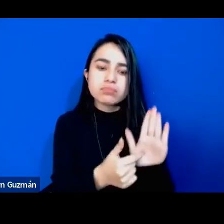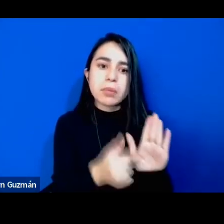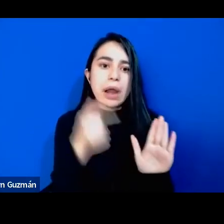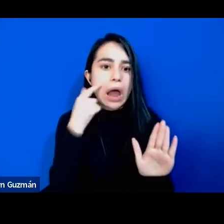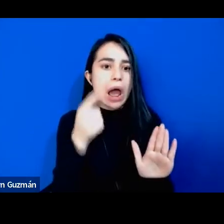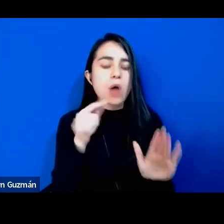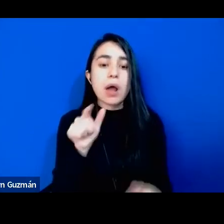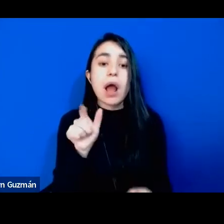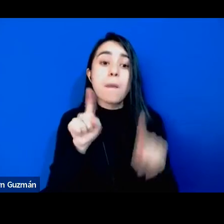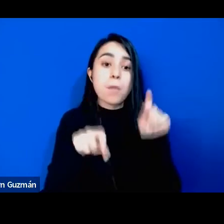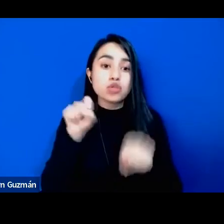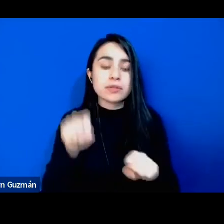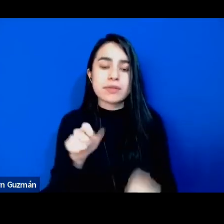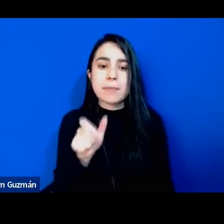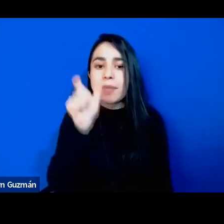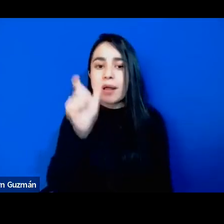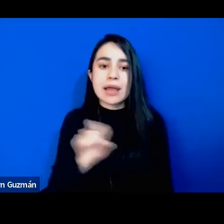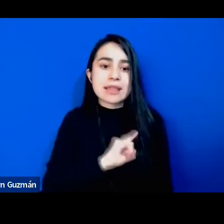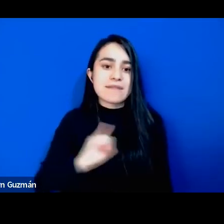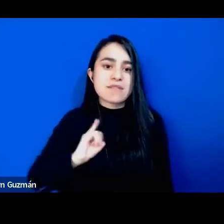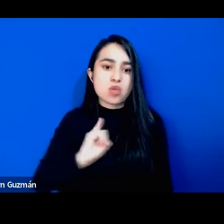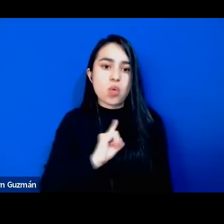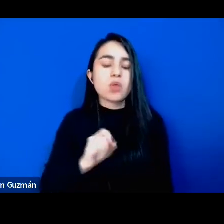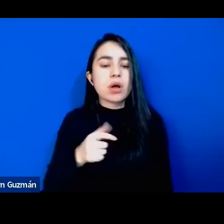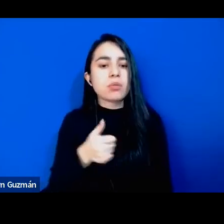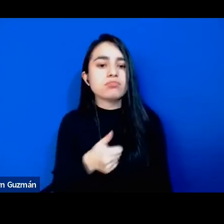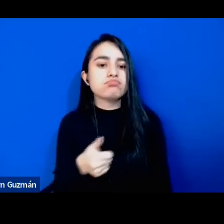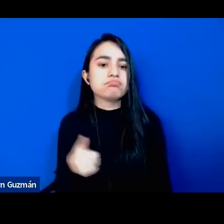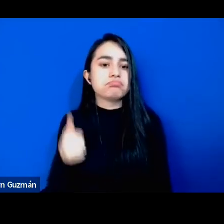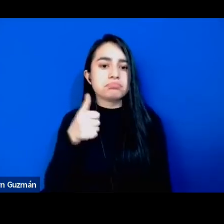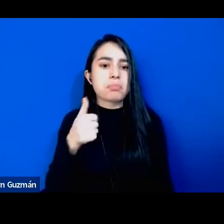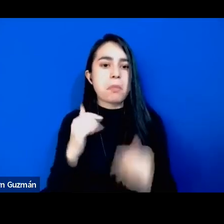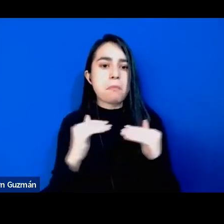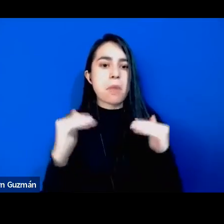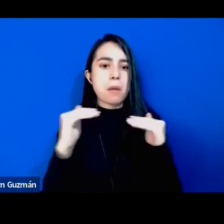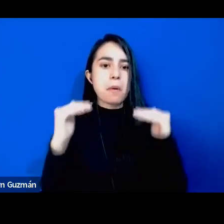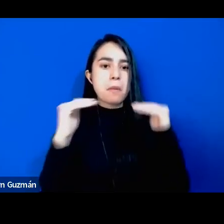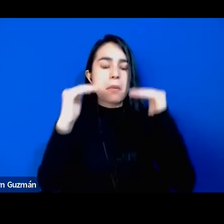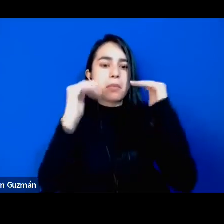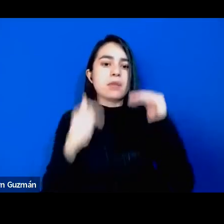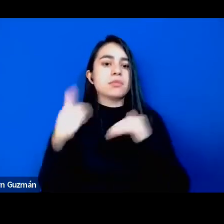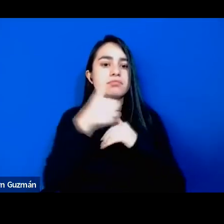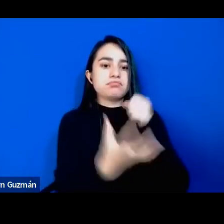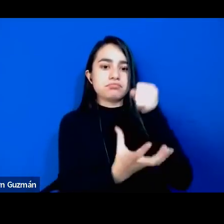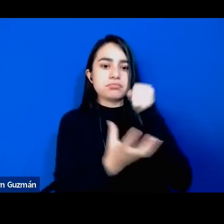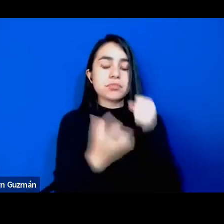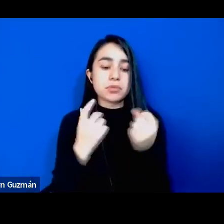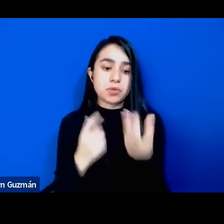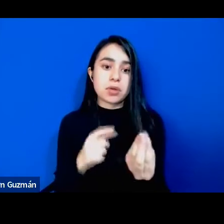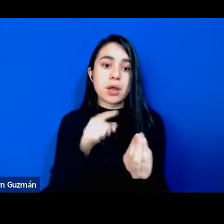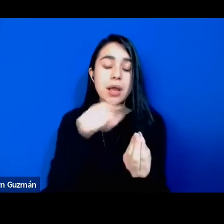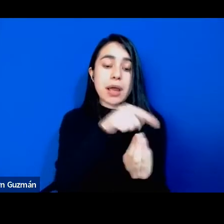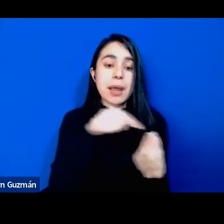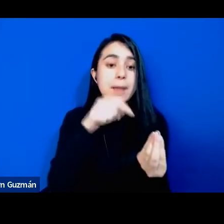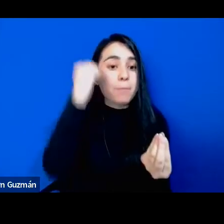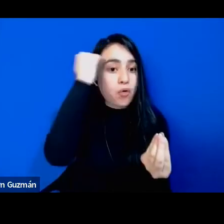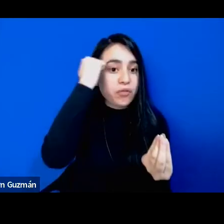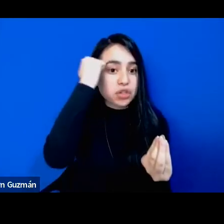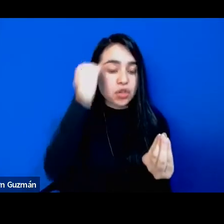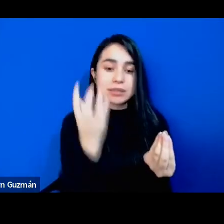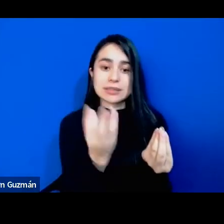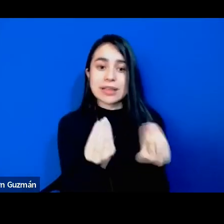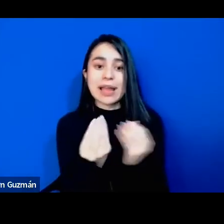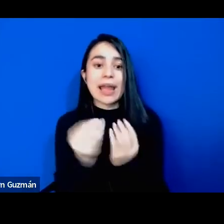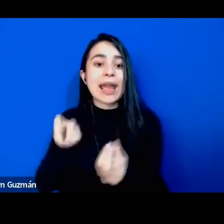individual y capitalista entonces ve a tres grupos que son las maestras las etnoeducadoras y las